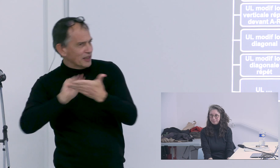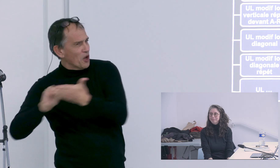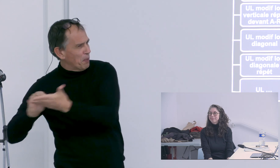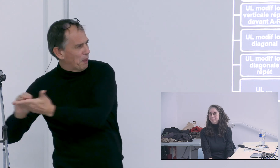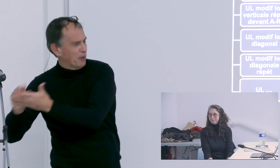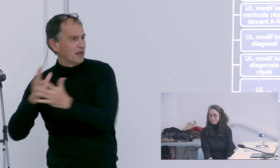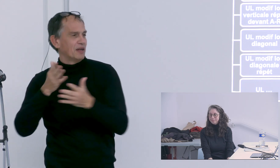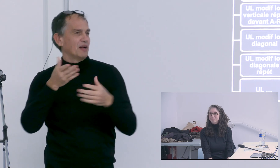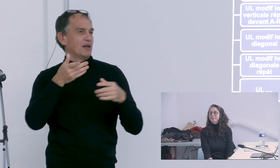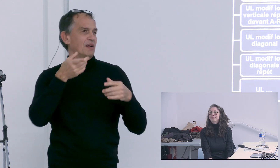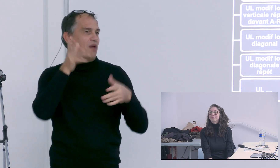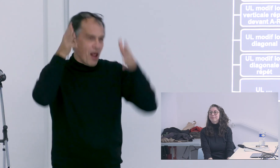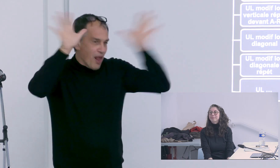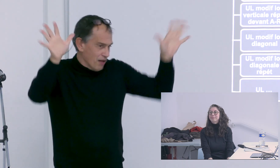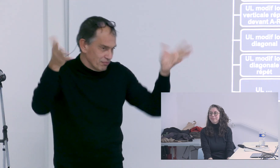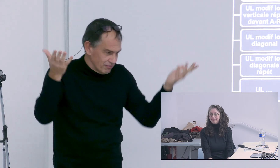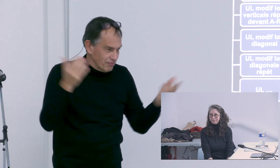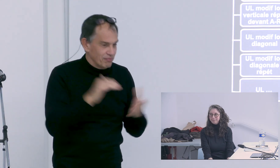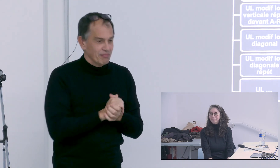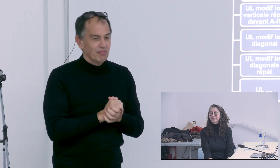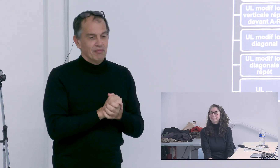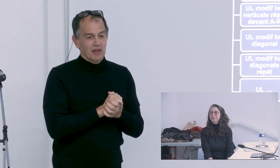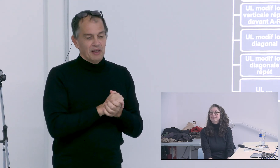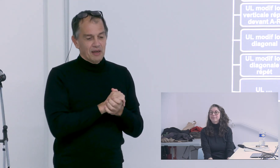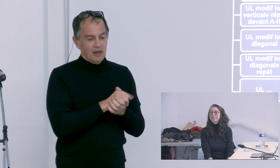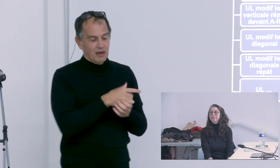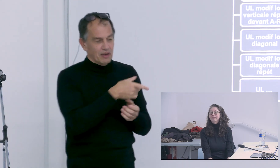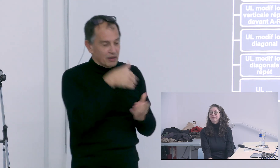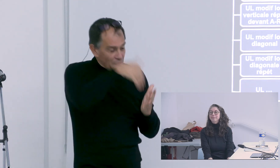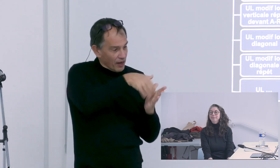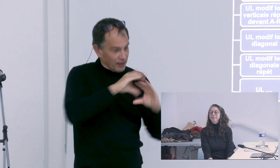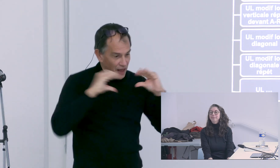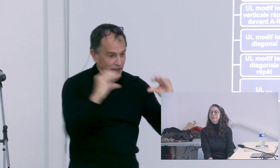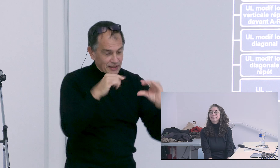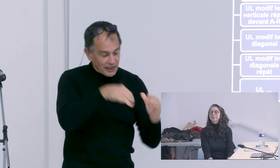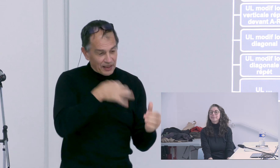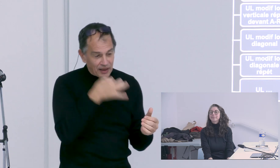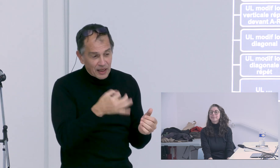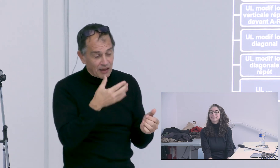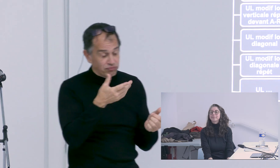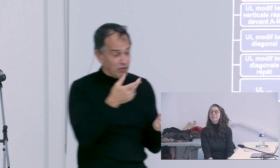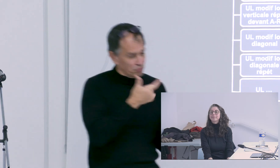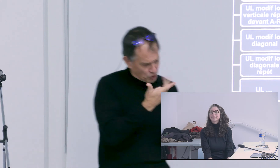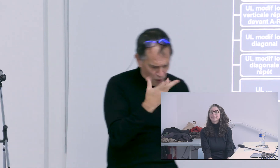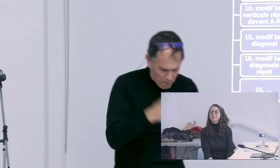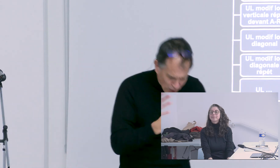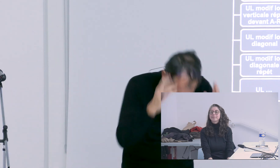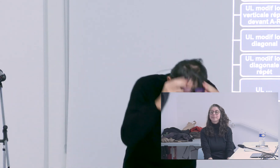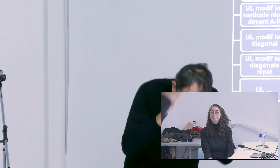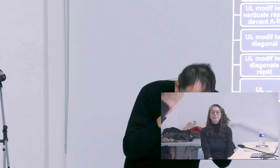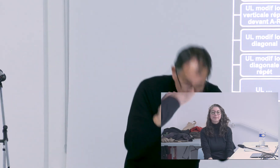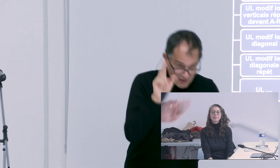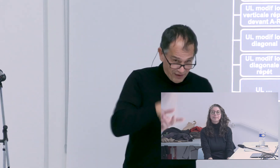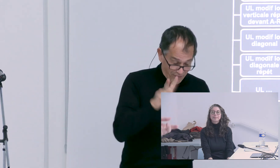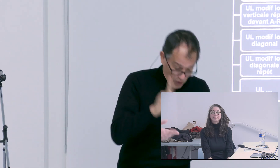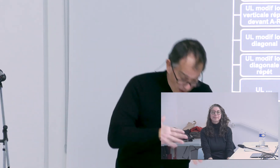donc sur la question des annotations dont vous avez utilisé élan et dans votre thèse à plusieurs